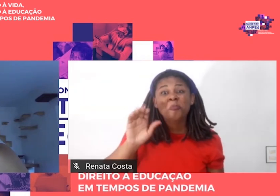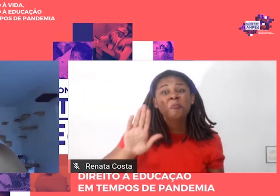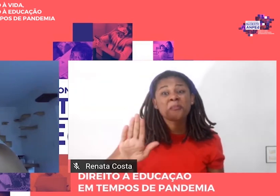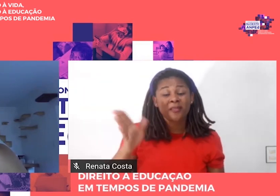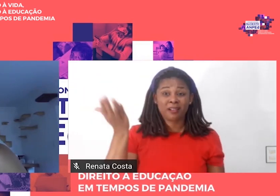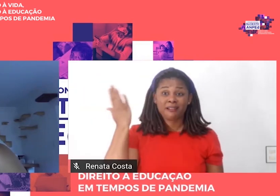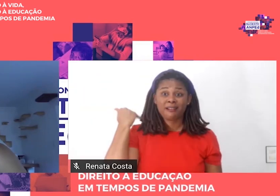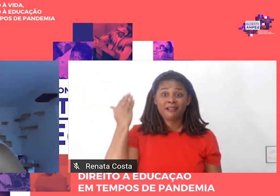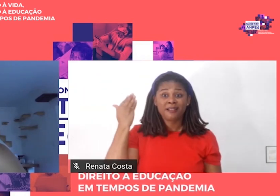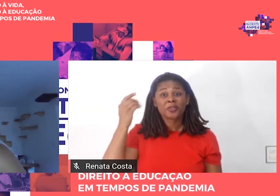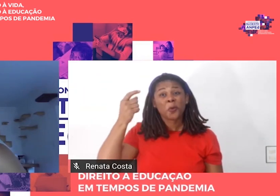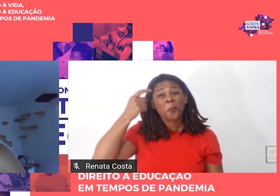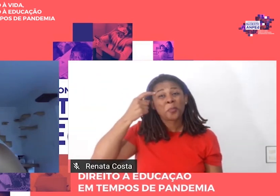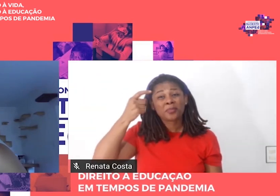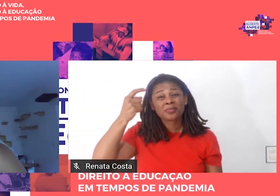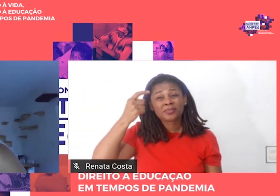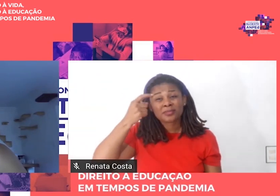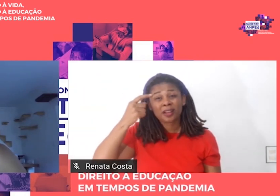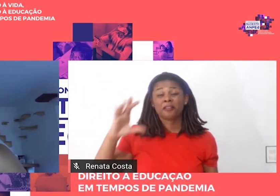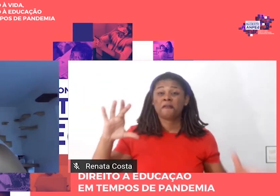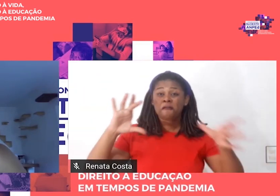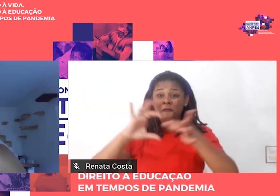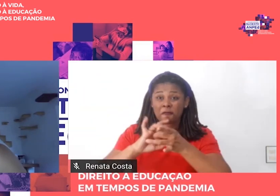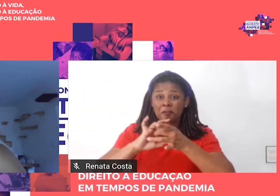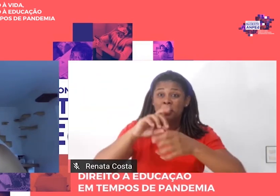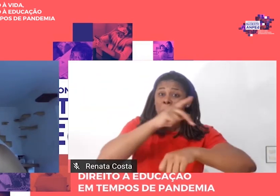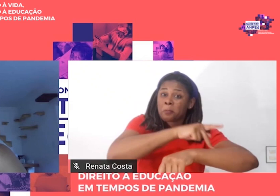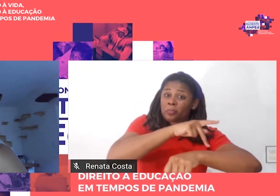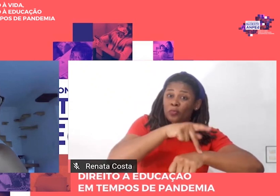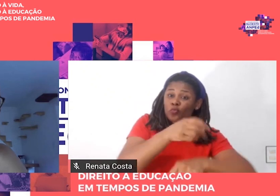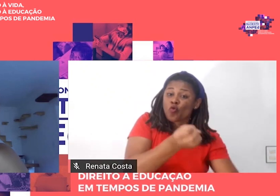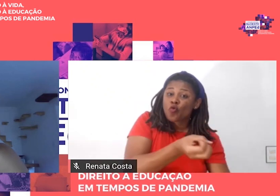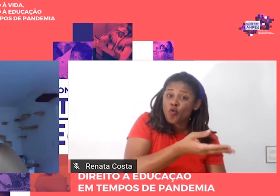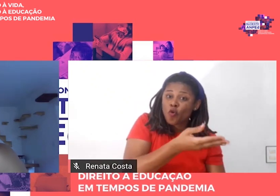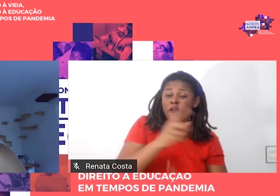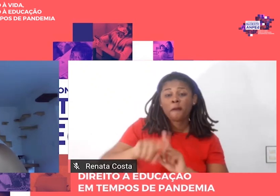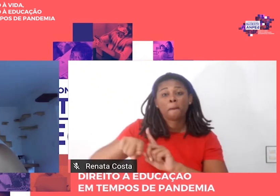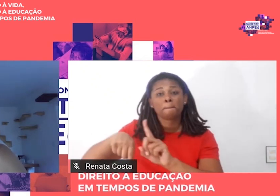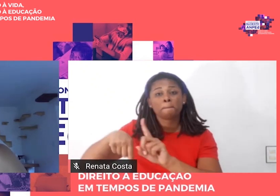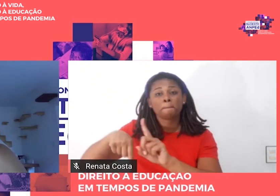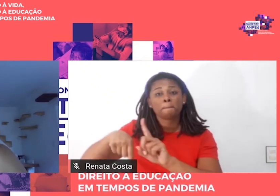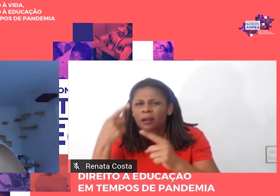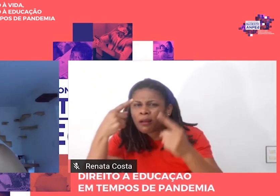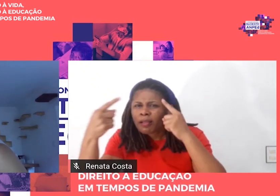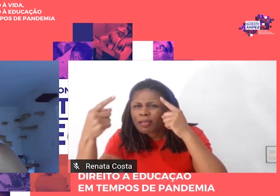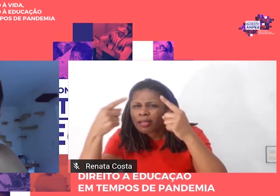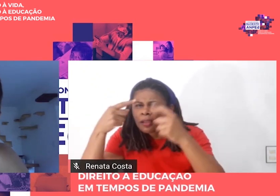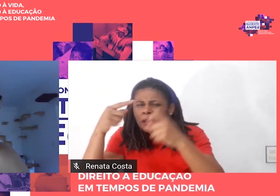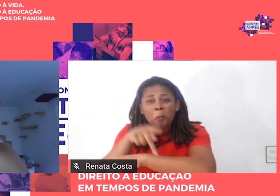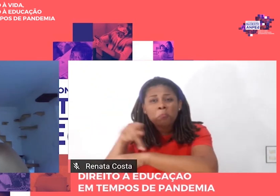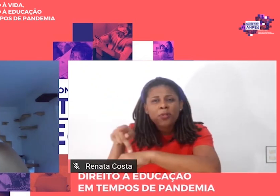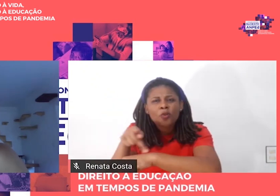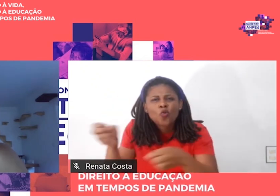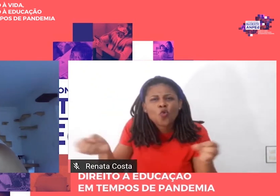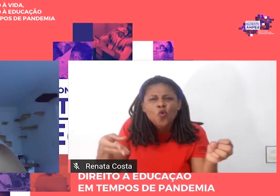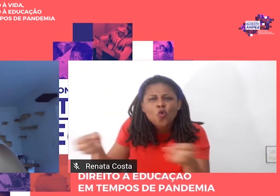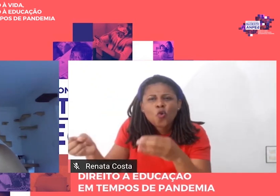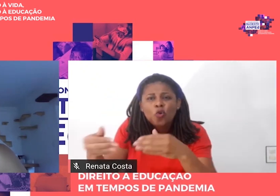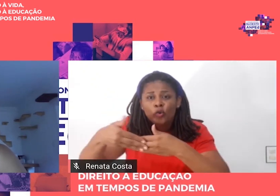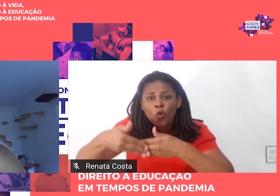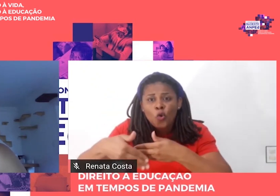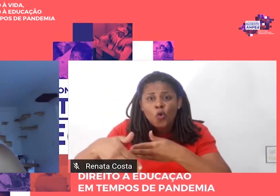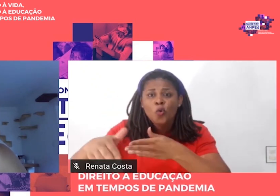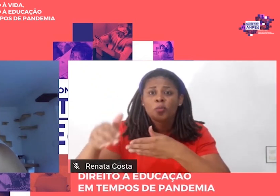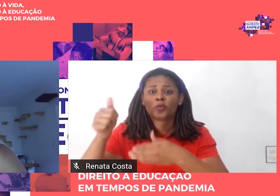pedagogia nova aos ideários pedagógicos que avançaram a partir da década de 1980,